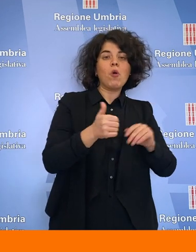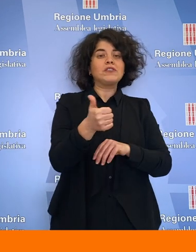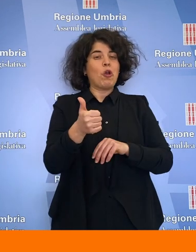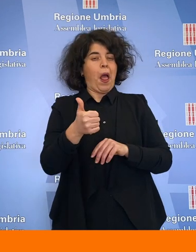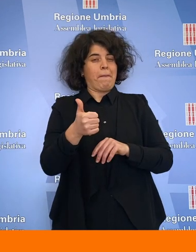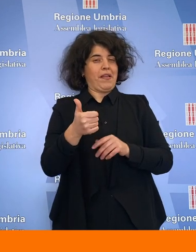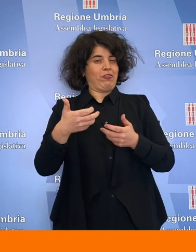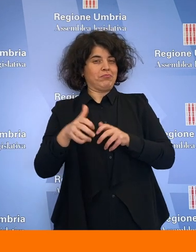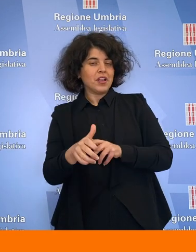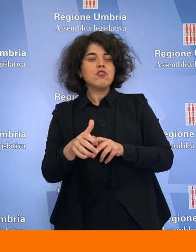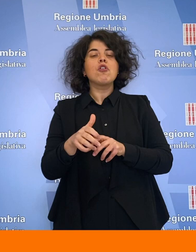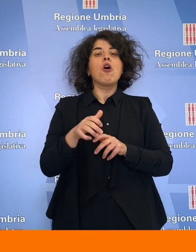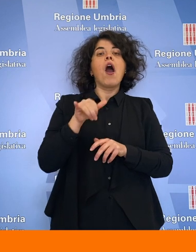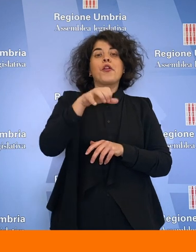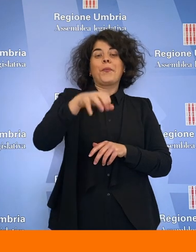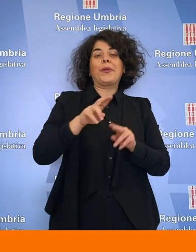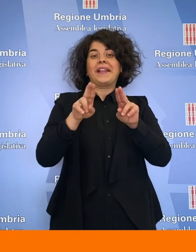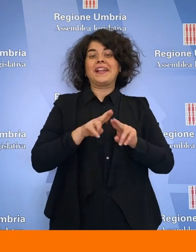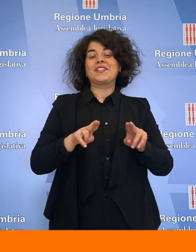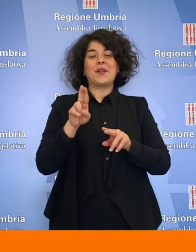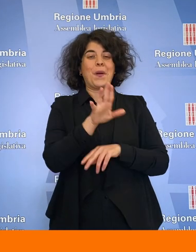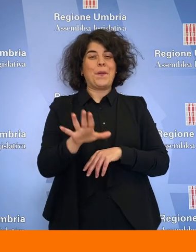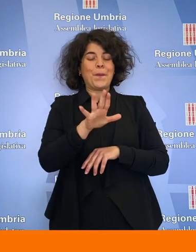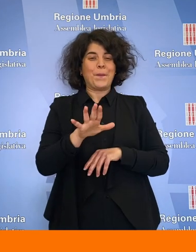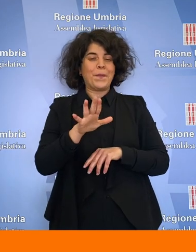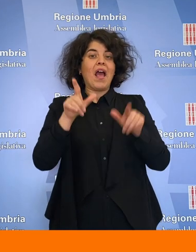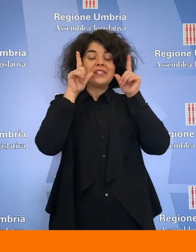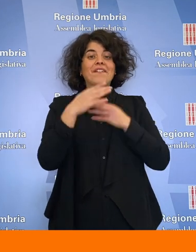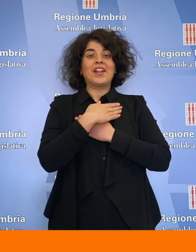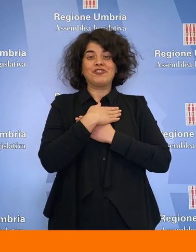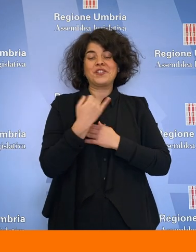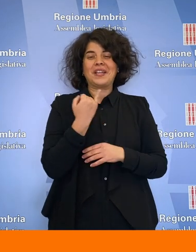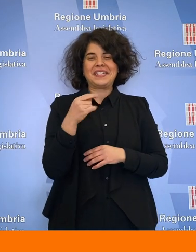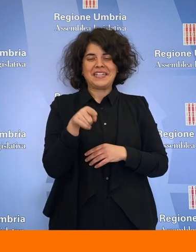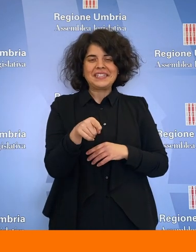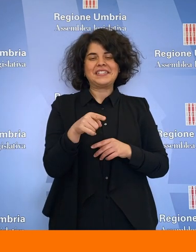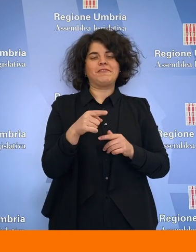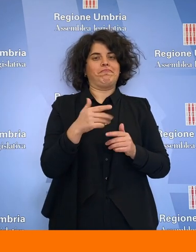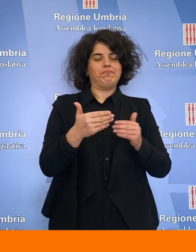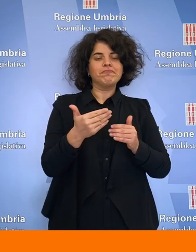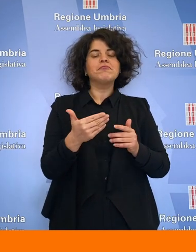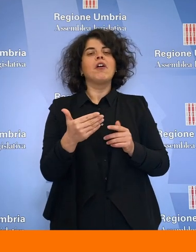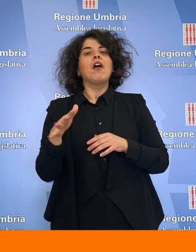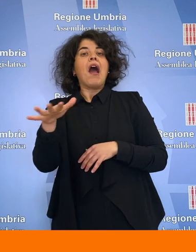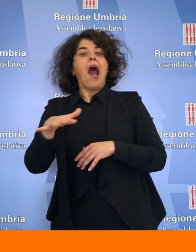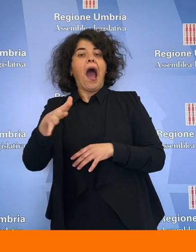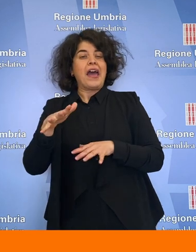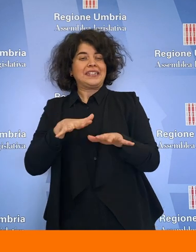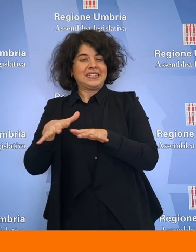'Umbria San Francesco di Assisi, accelerazione della ricostruzione delle aree colpite dal sisma 2016,